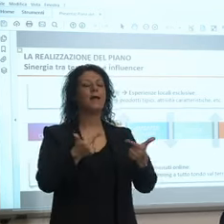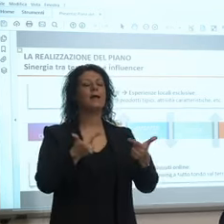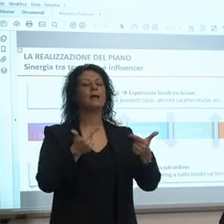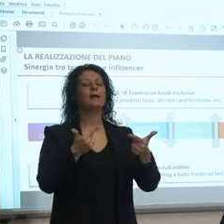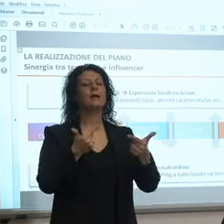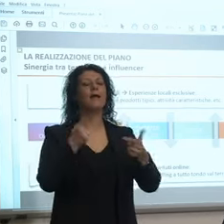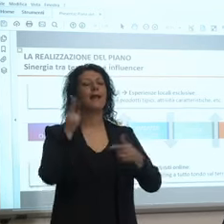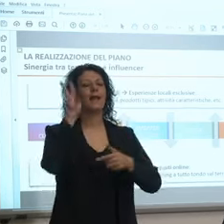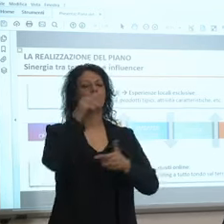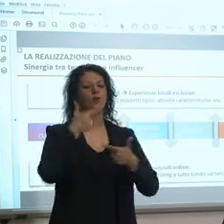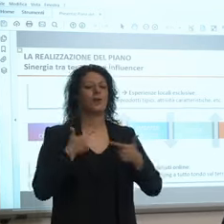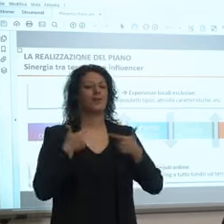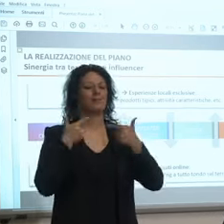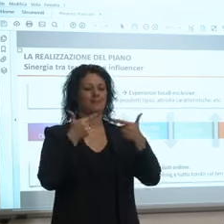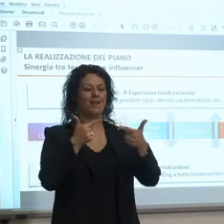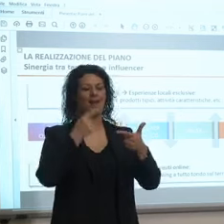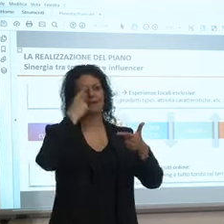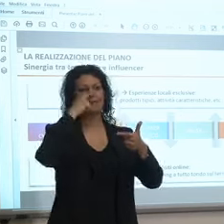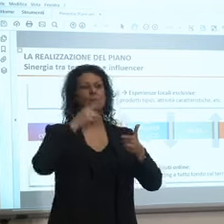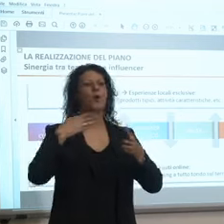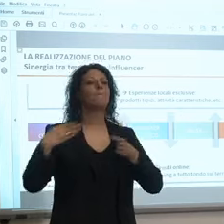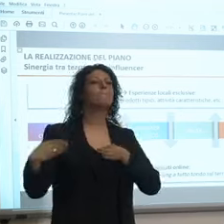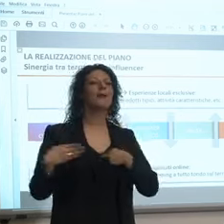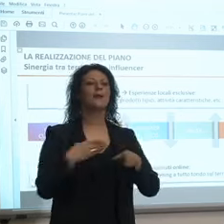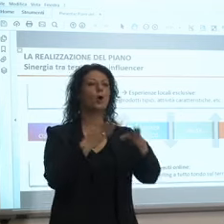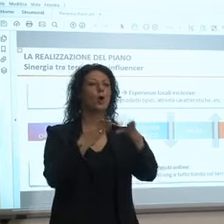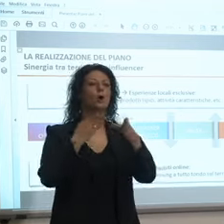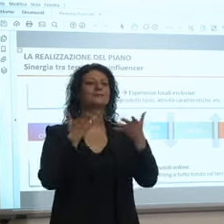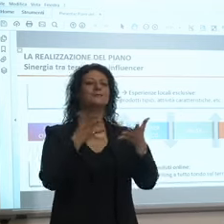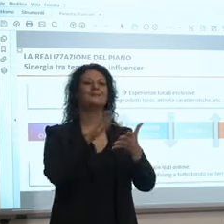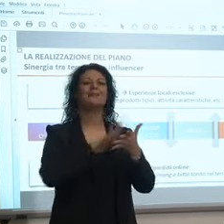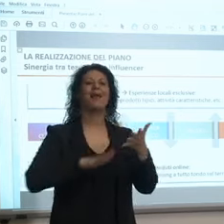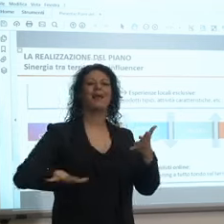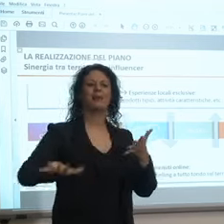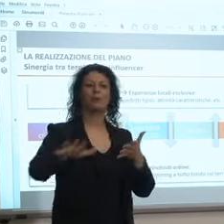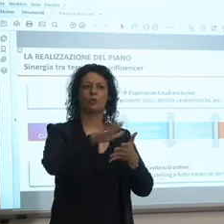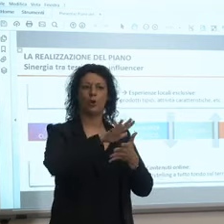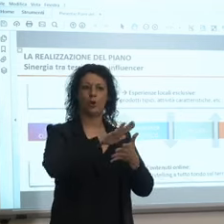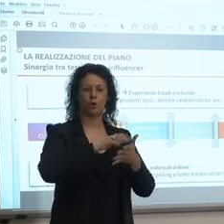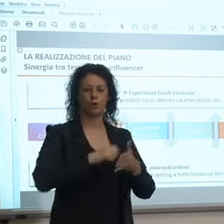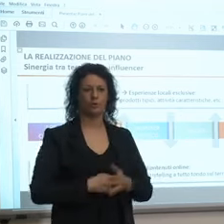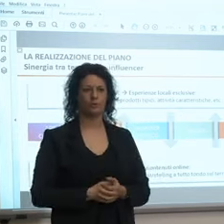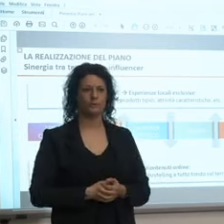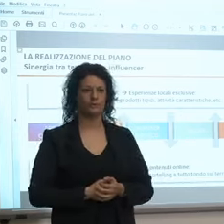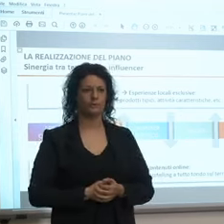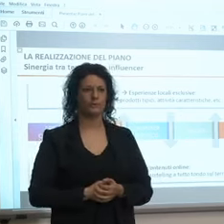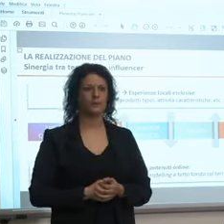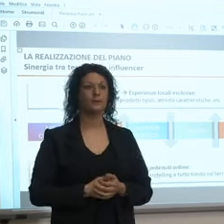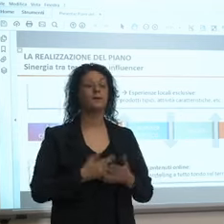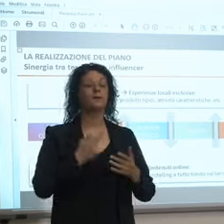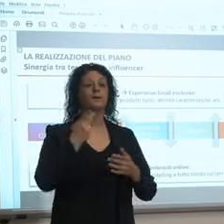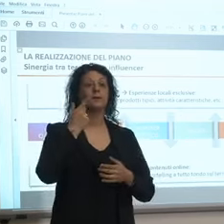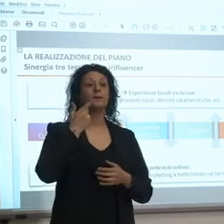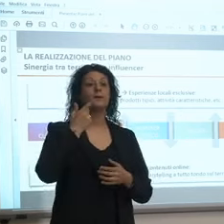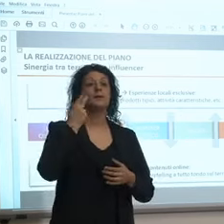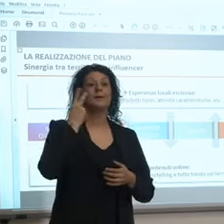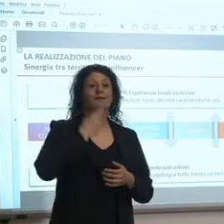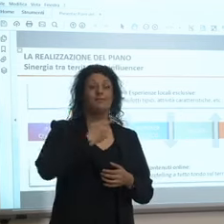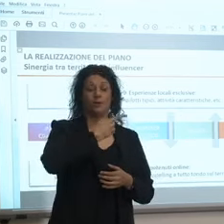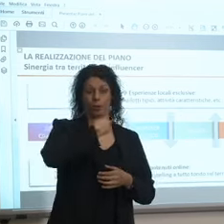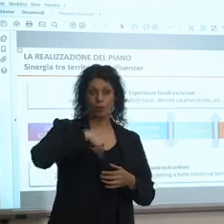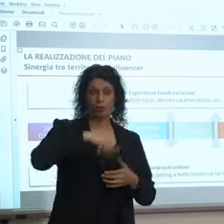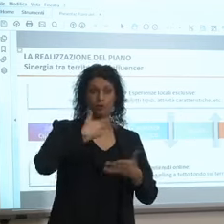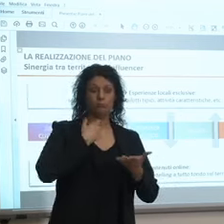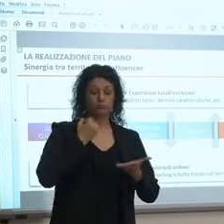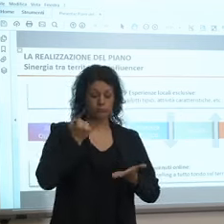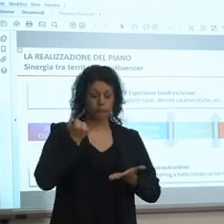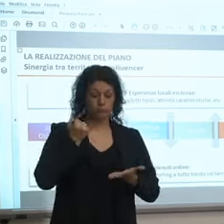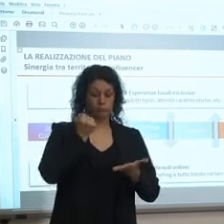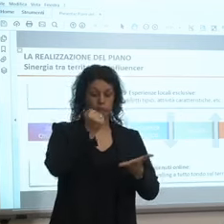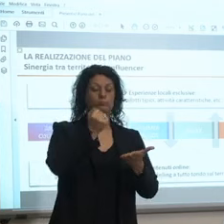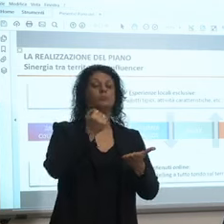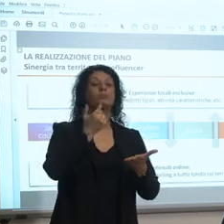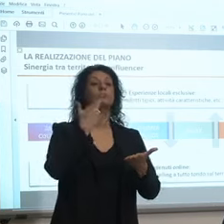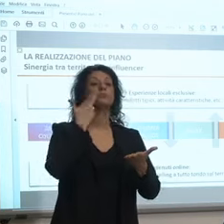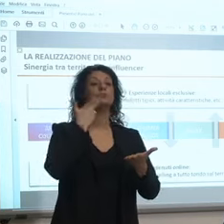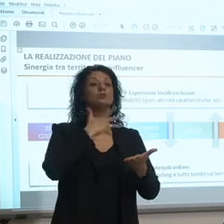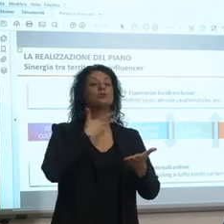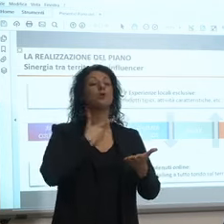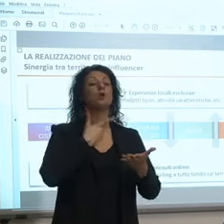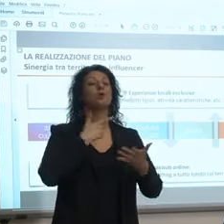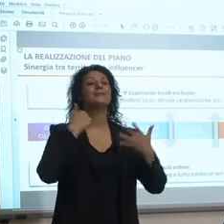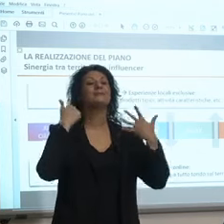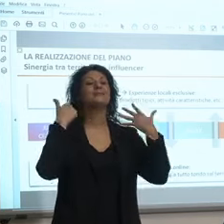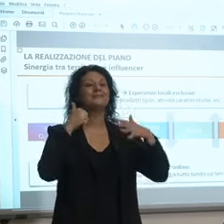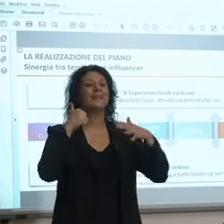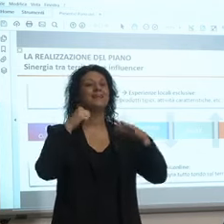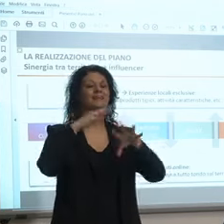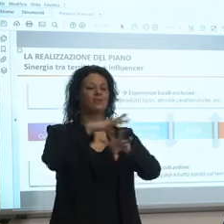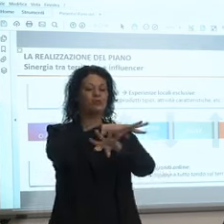ovviamente guardate che queste cose qua le abbiamo già noi abbiamo finanziato con i fondi PORFES per esempio 16 reti di impresa che hanno creato dei